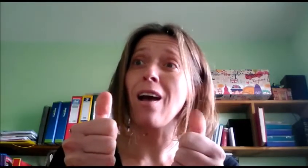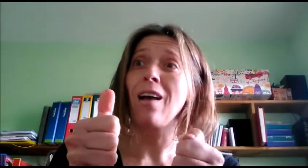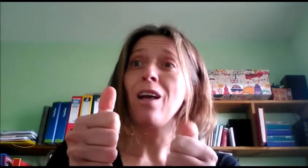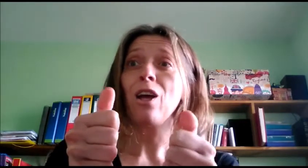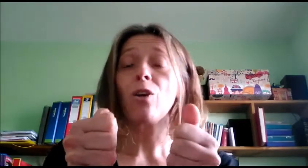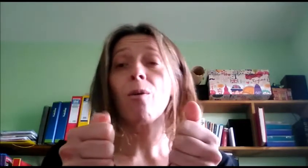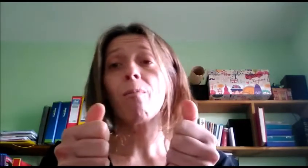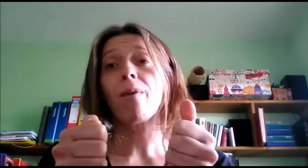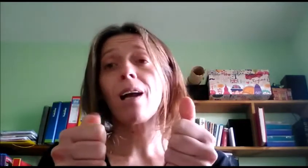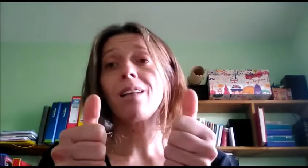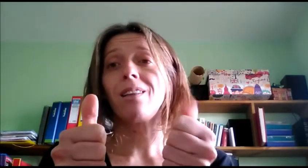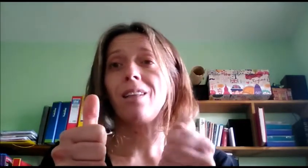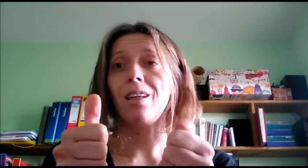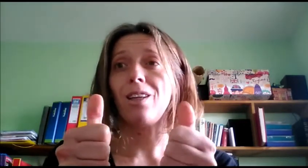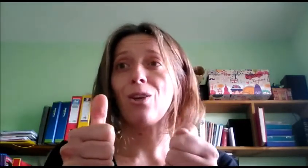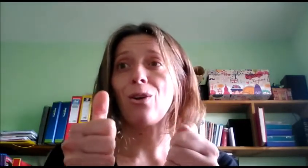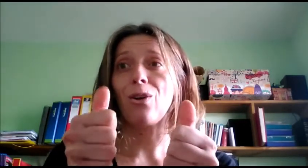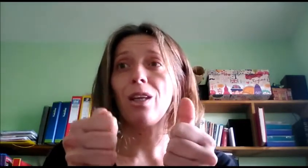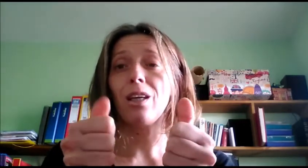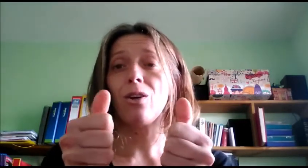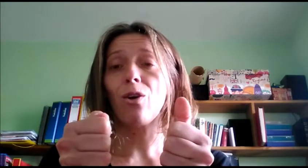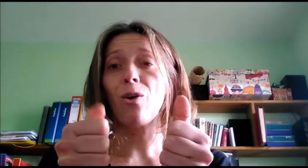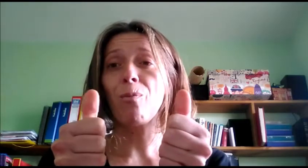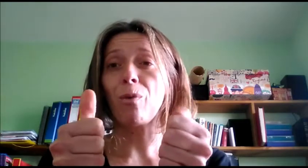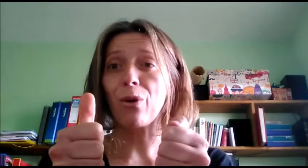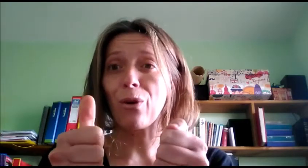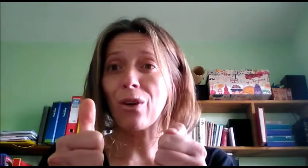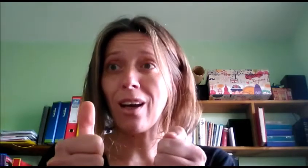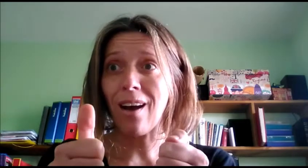con martillo y con broca